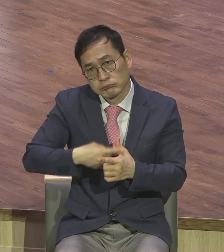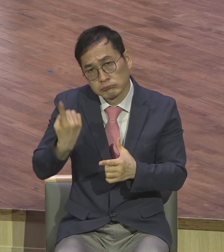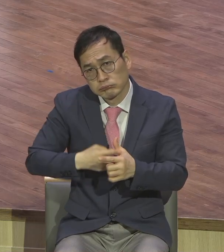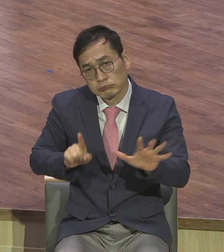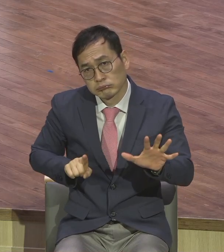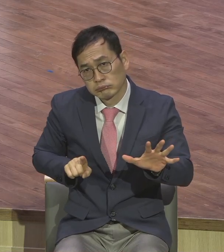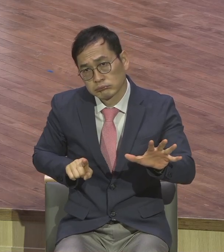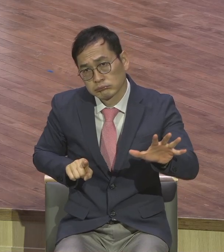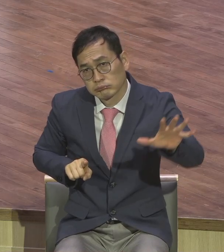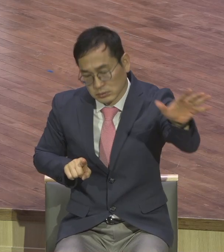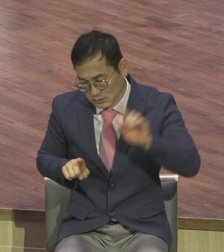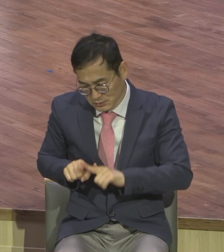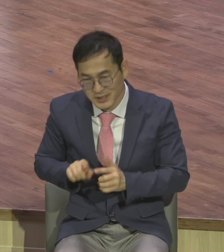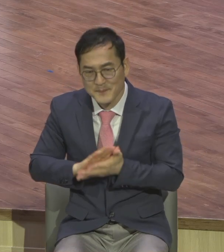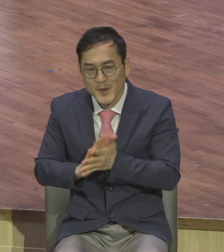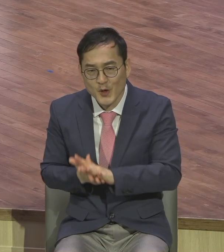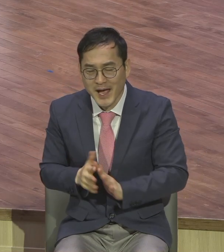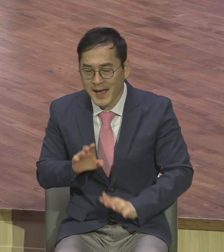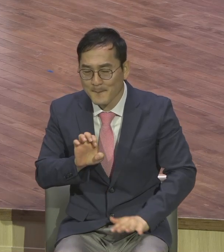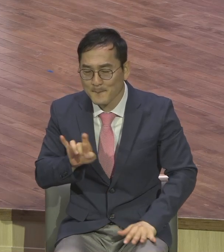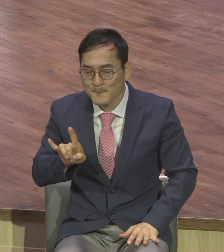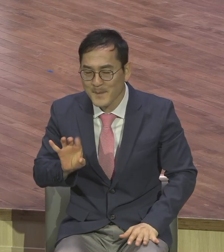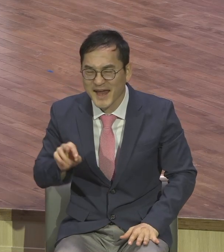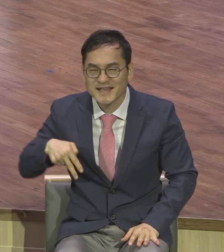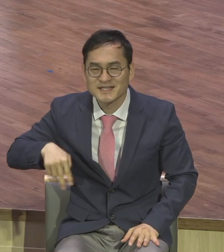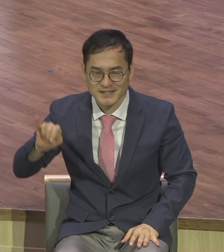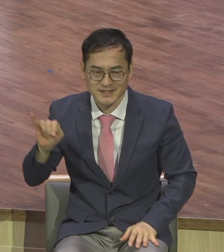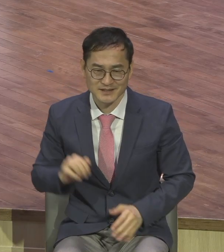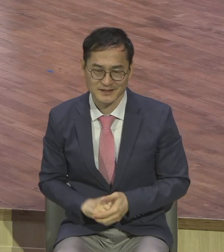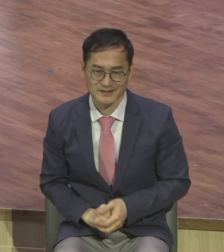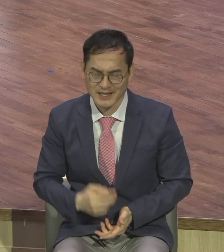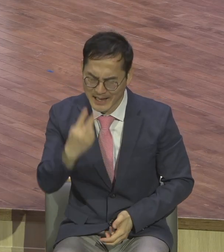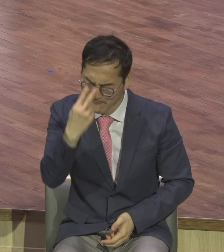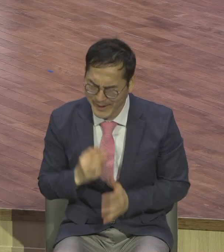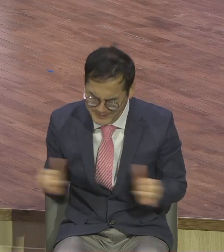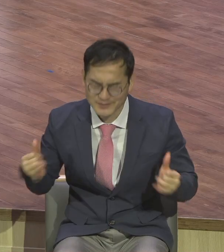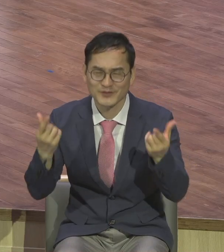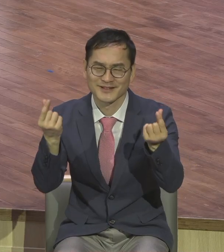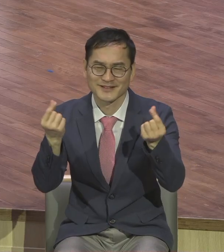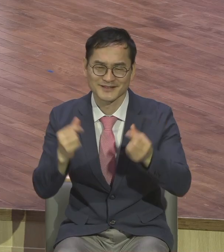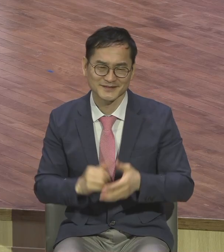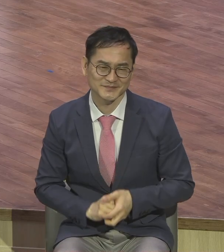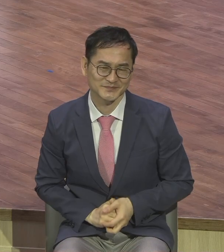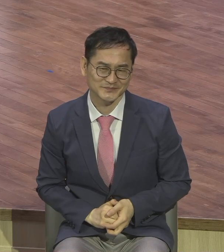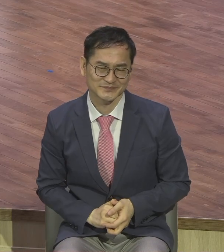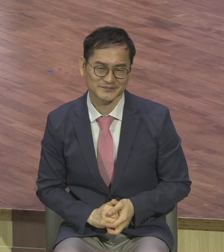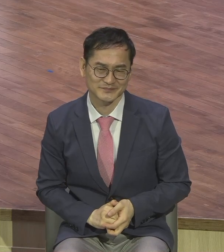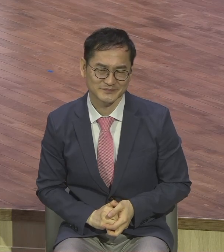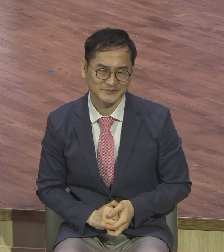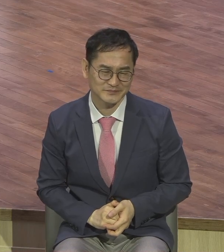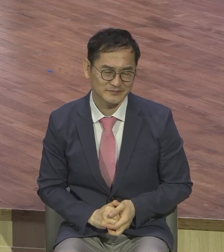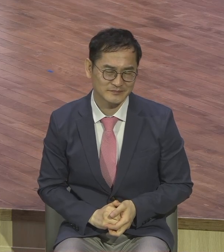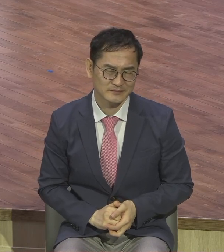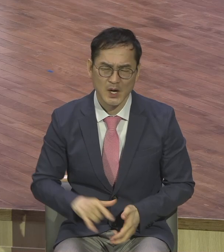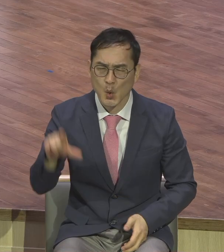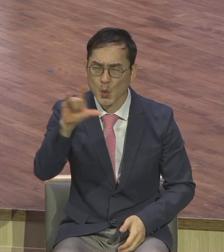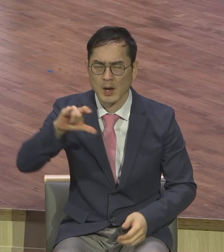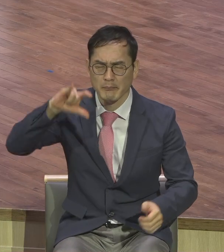맹시라고 합니다. 지금 코로나19로 인해서 그야말로 코로나19 이후에 지금